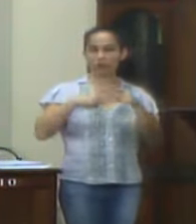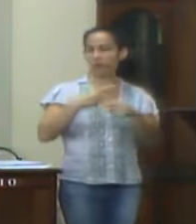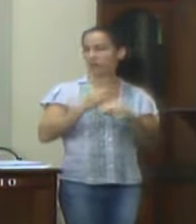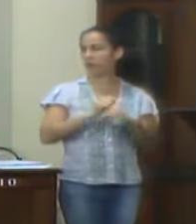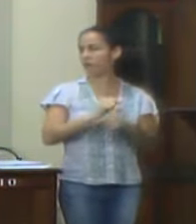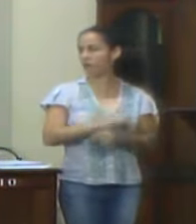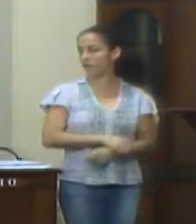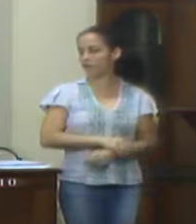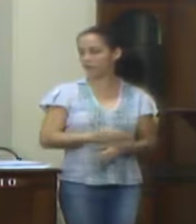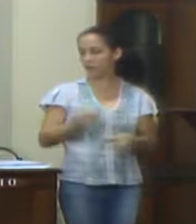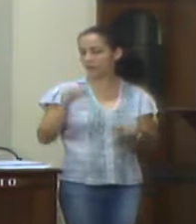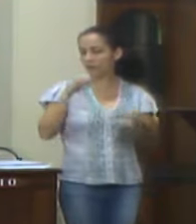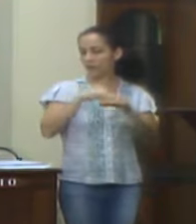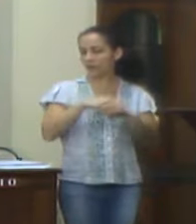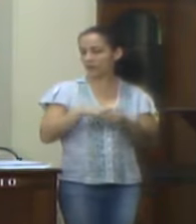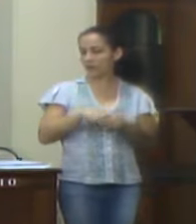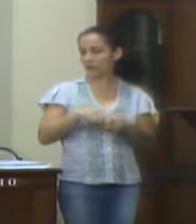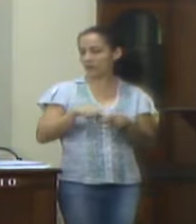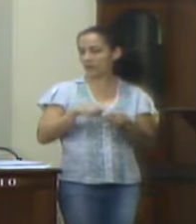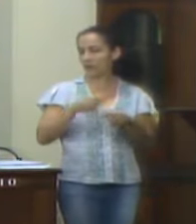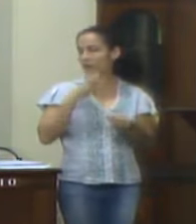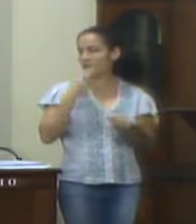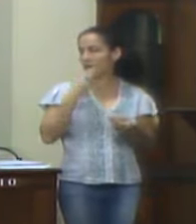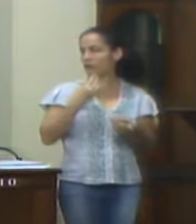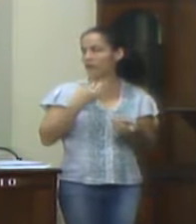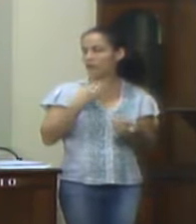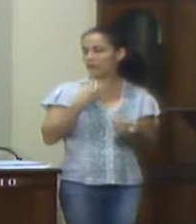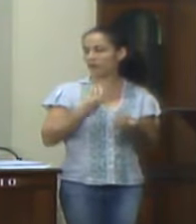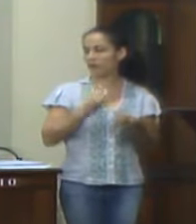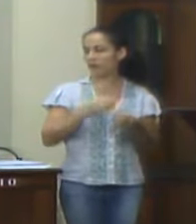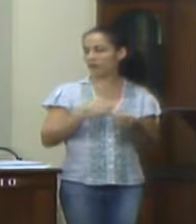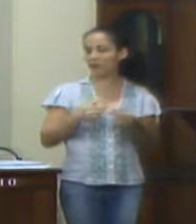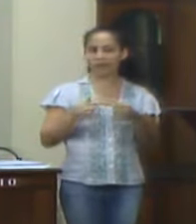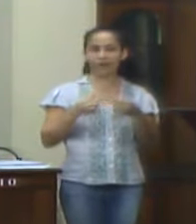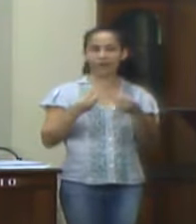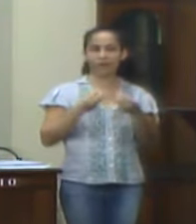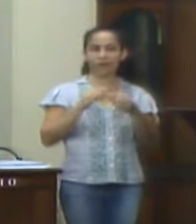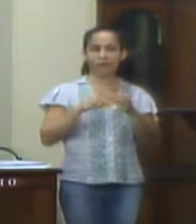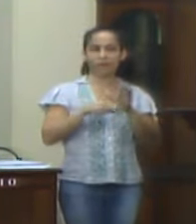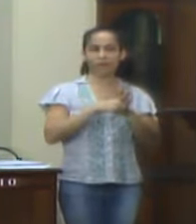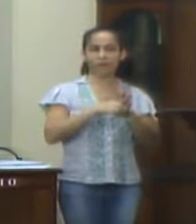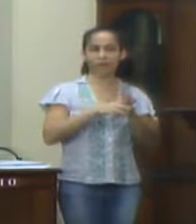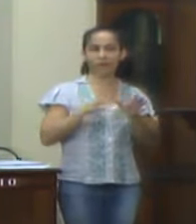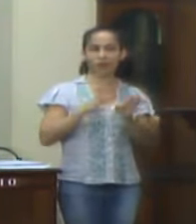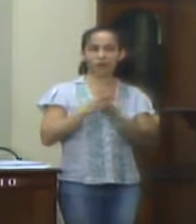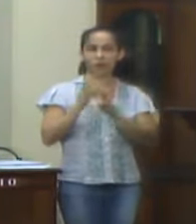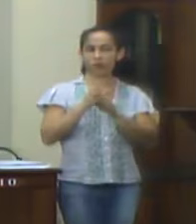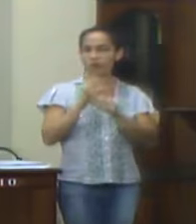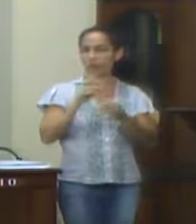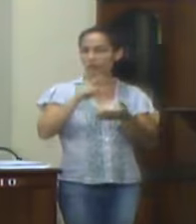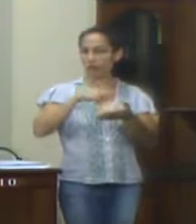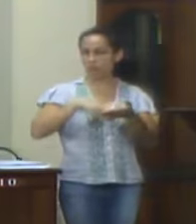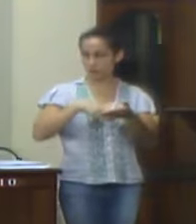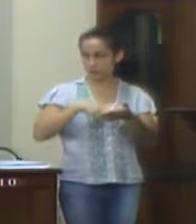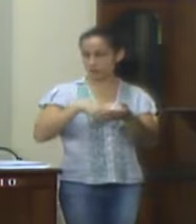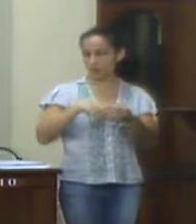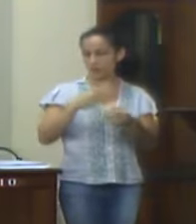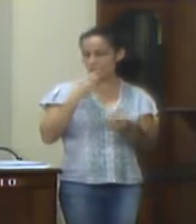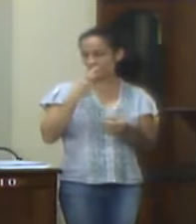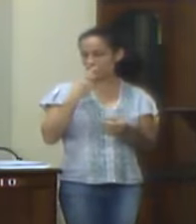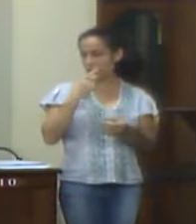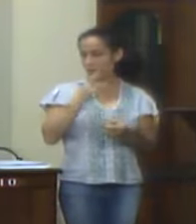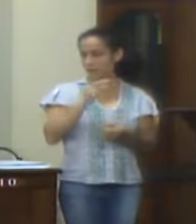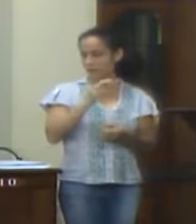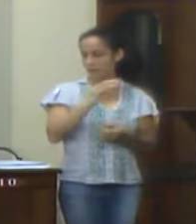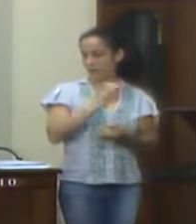Voto. Considerando, portanto, o atendimento dos fundamentos legais, esta comissão, na pessoa de ser relator, resolve usar a